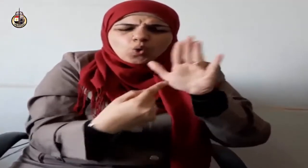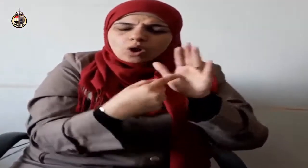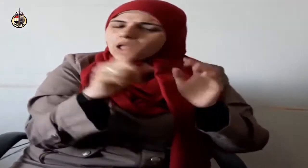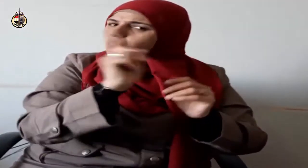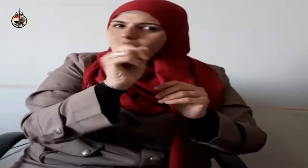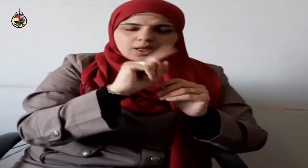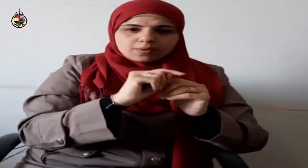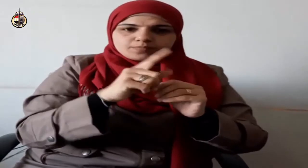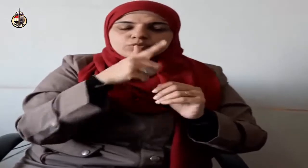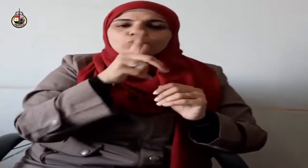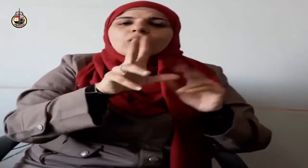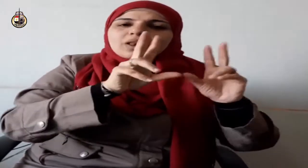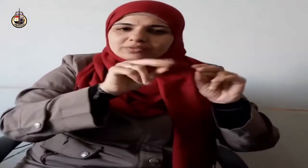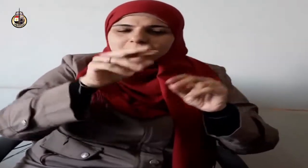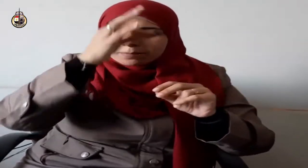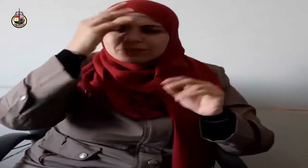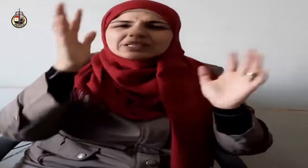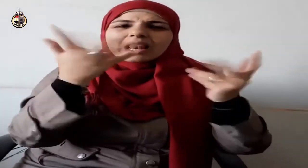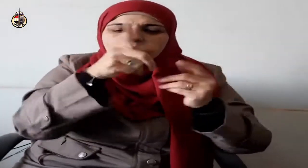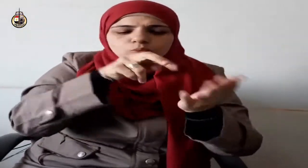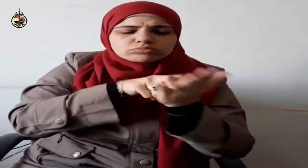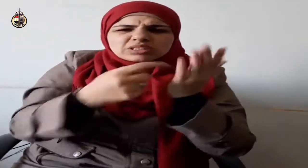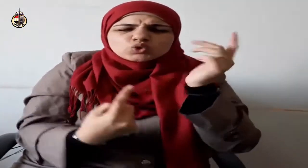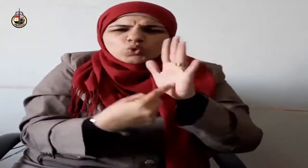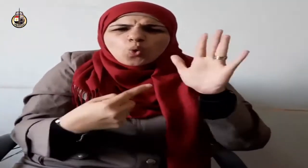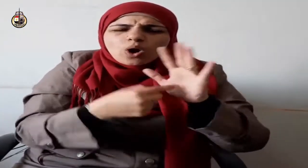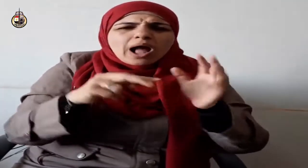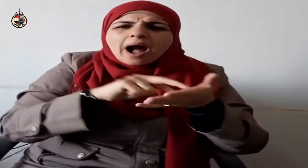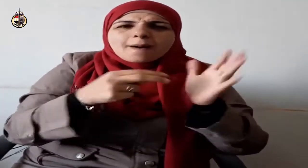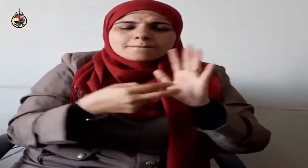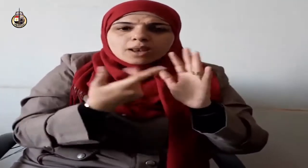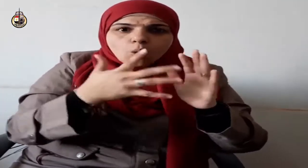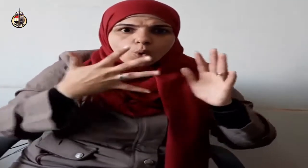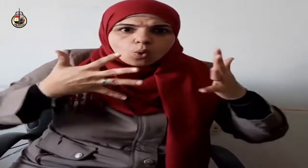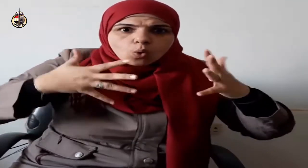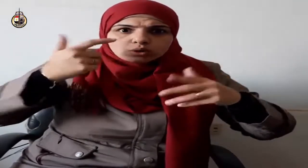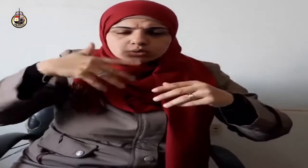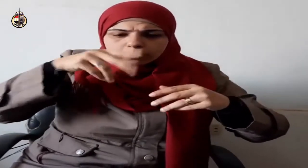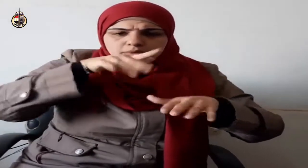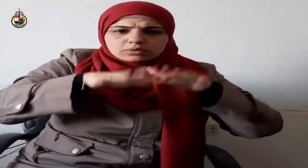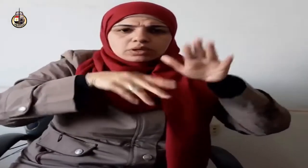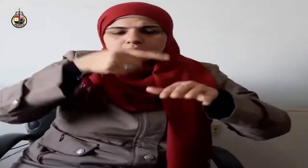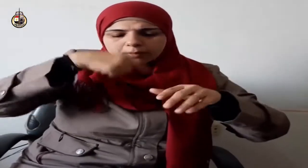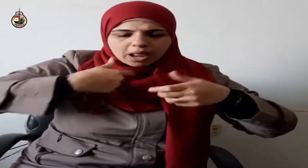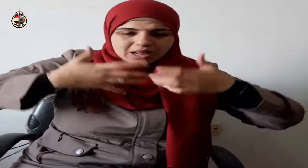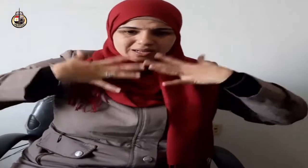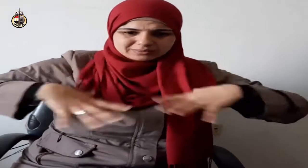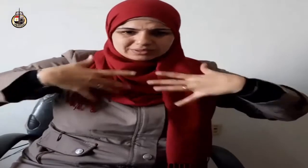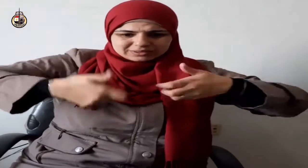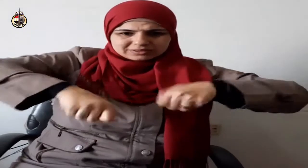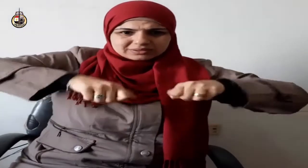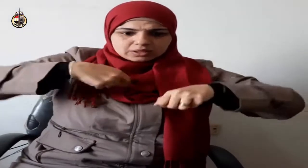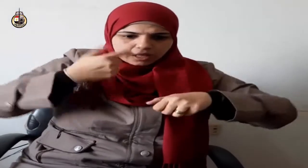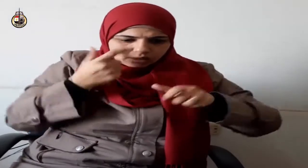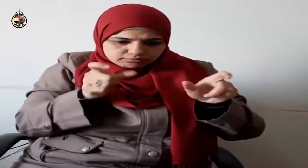الخطاب رضي الله عنه لأبي بن كعب رضي الله عنه ما معنى التقوى